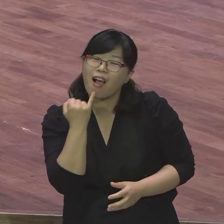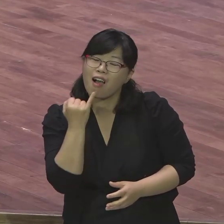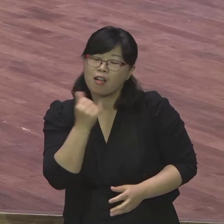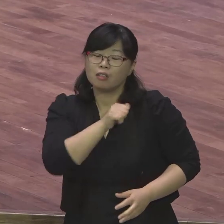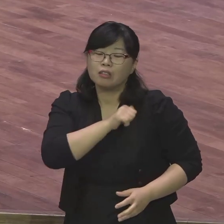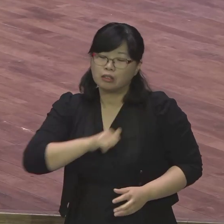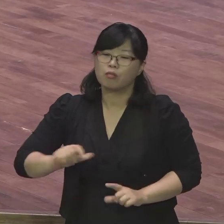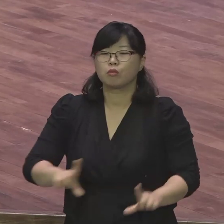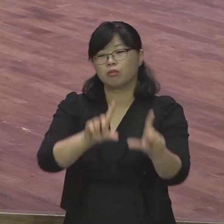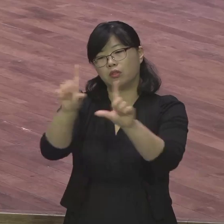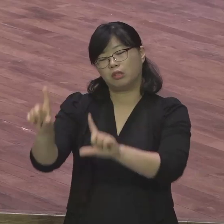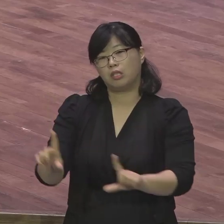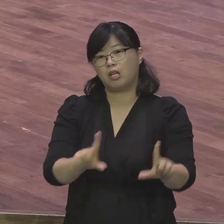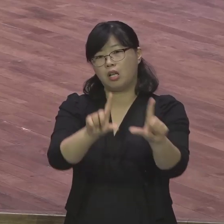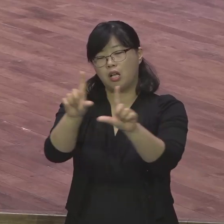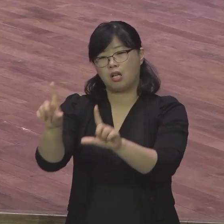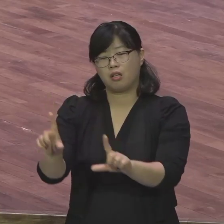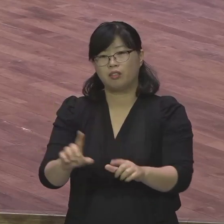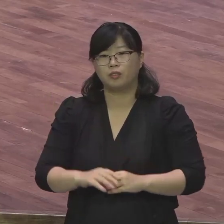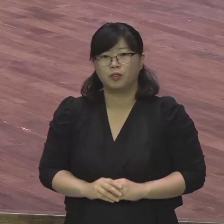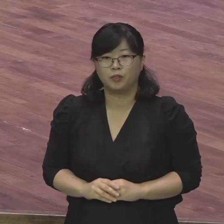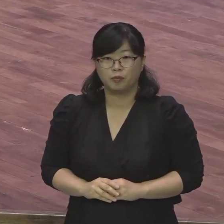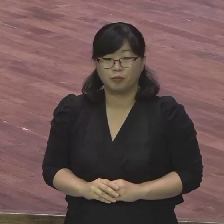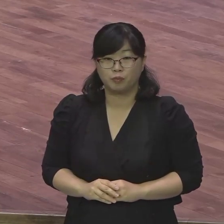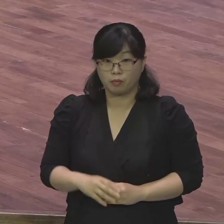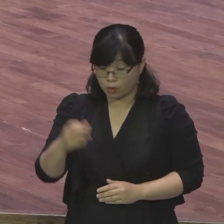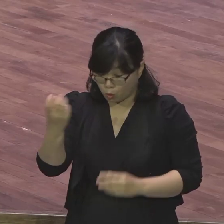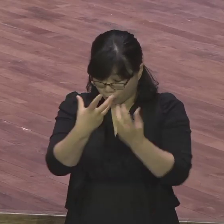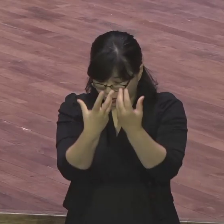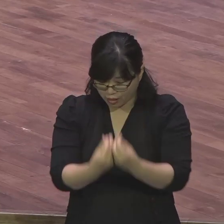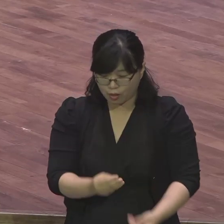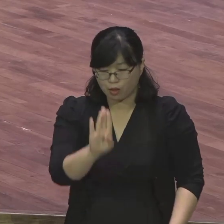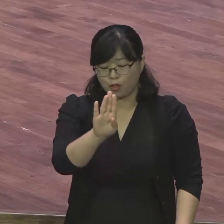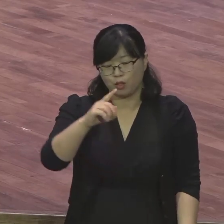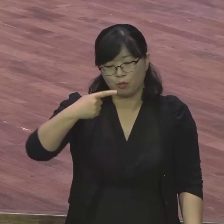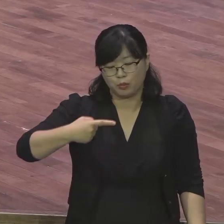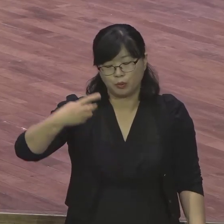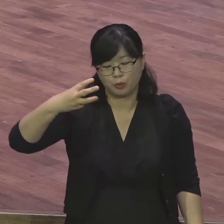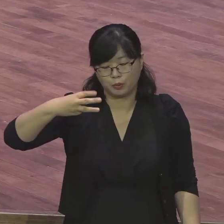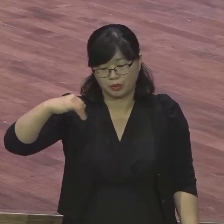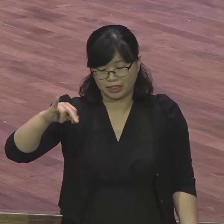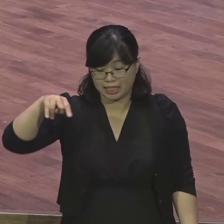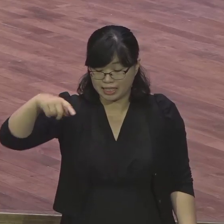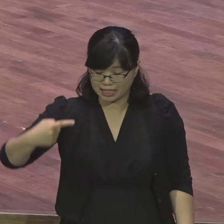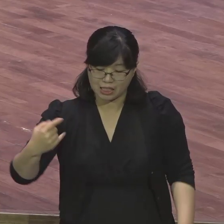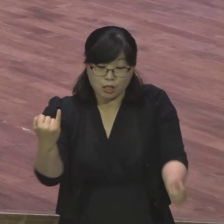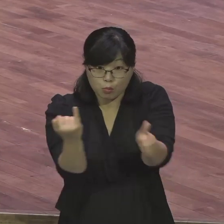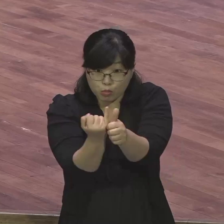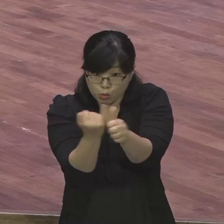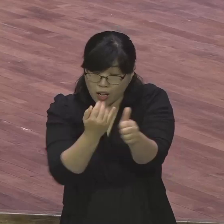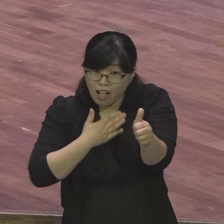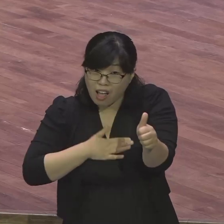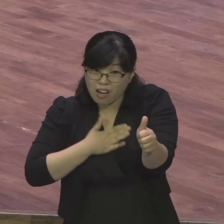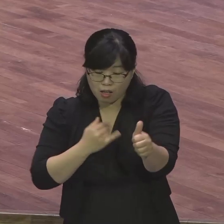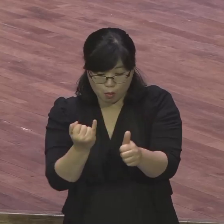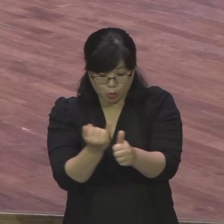보고 불씨가 올라와 생을 바쳐가지고 목숨까지 바쳐가면서 있는 다 바쳐가면서 전도자를 위해서